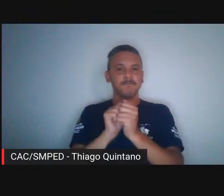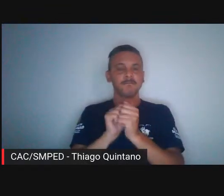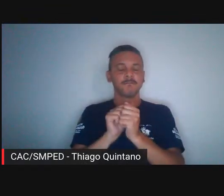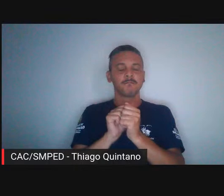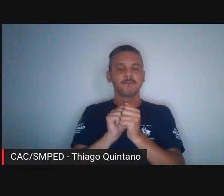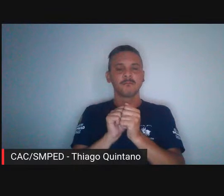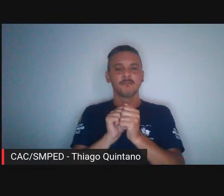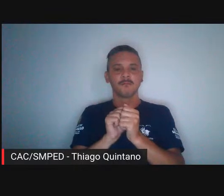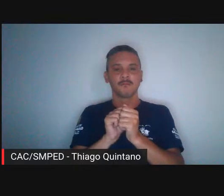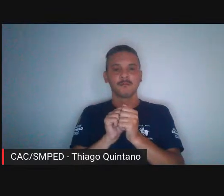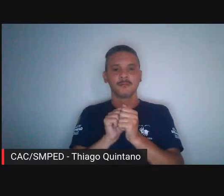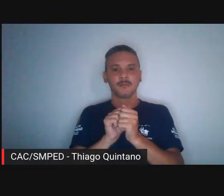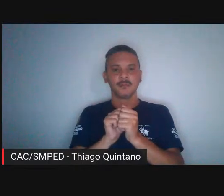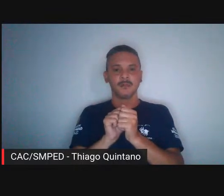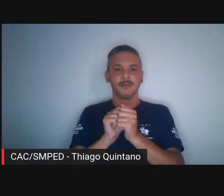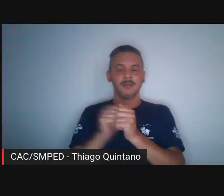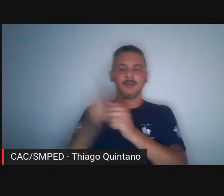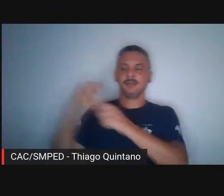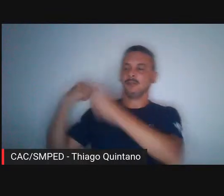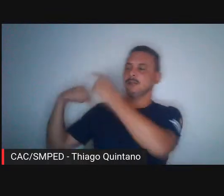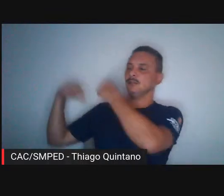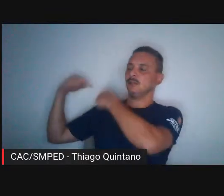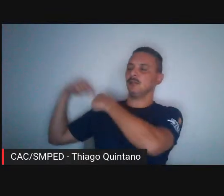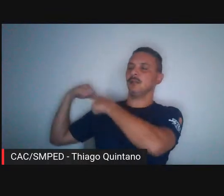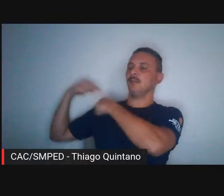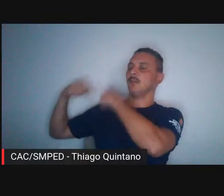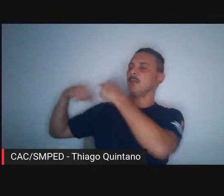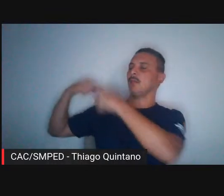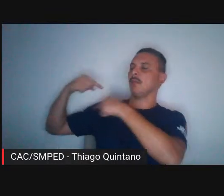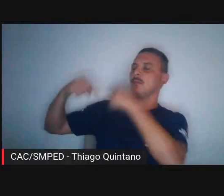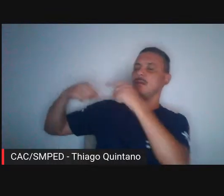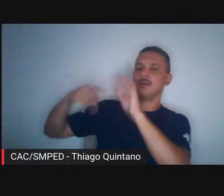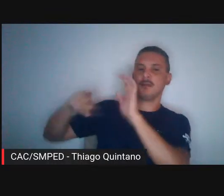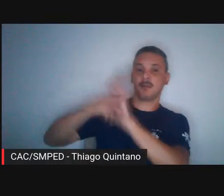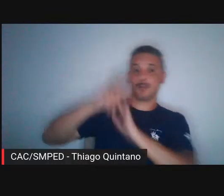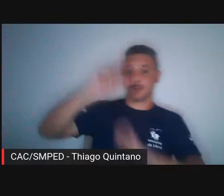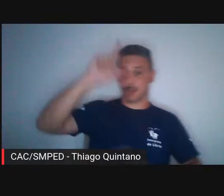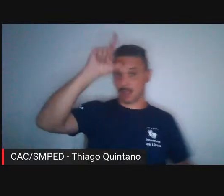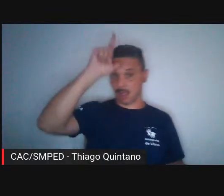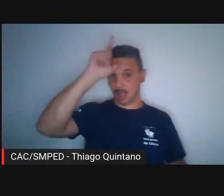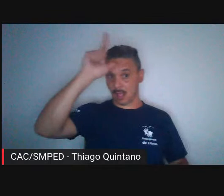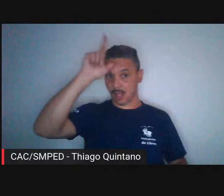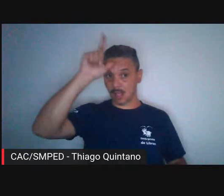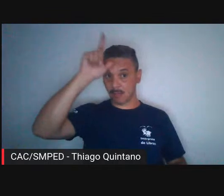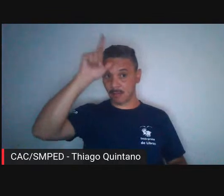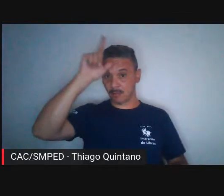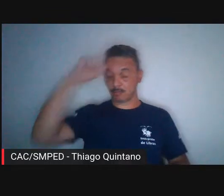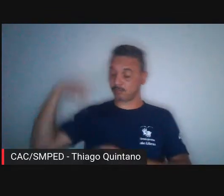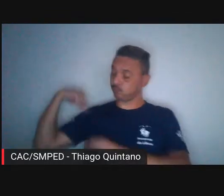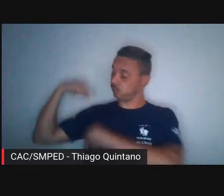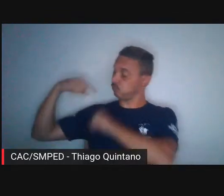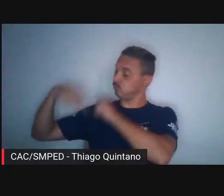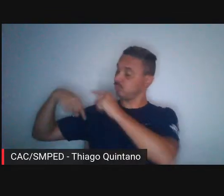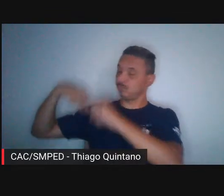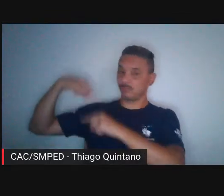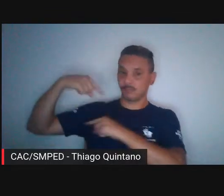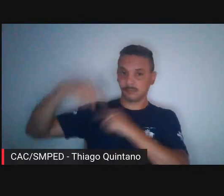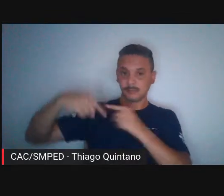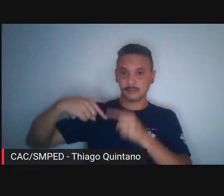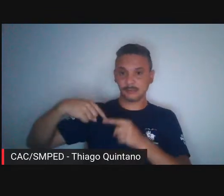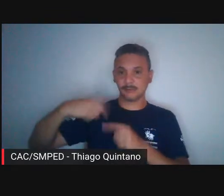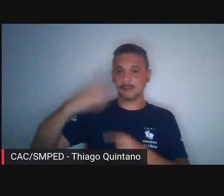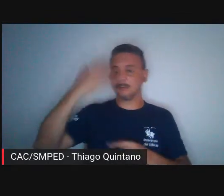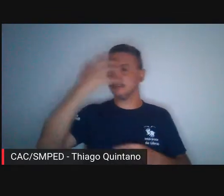descendência alemã, dessa descendência romântica alemã,